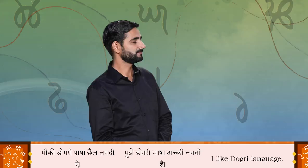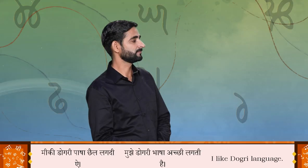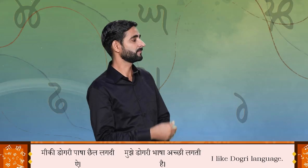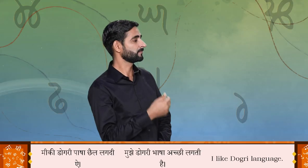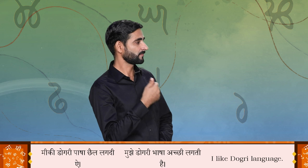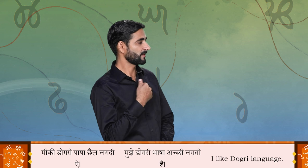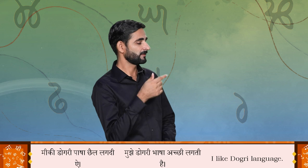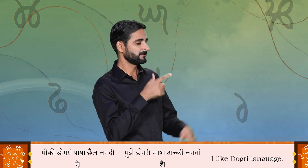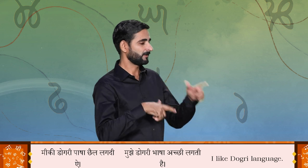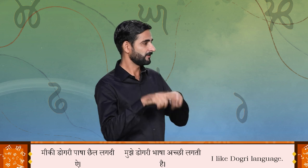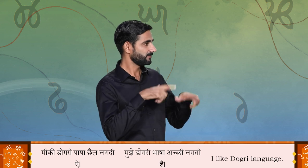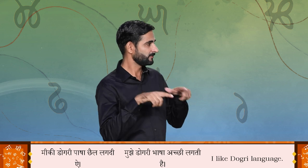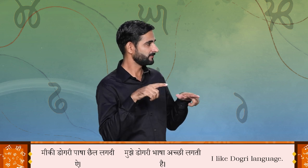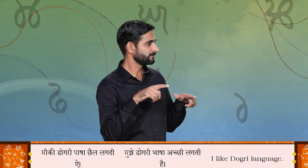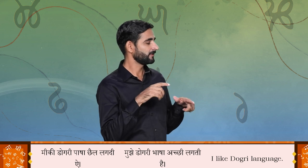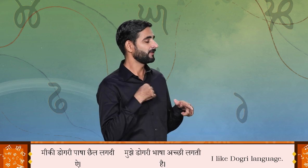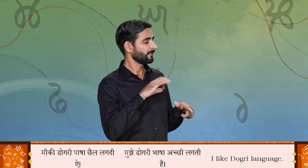मिकी डोगरी पाशा शैर लग दिये